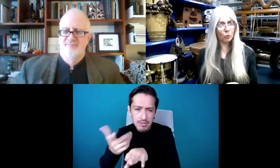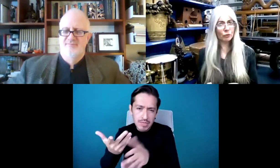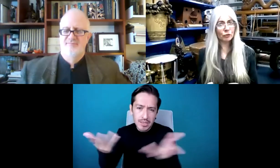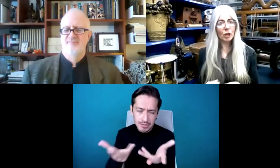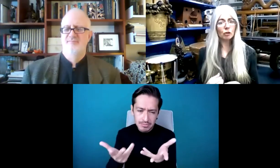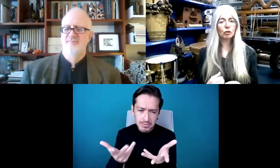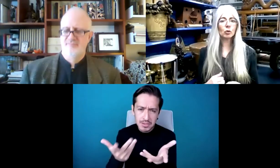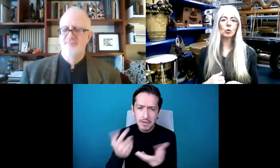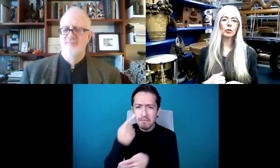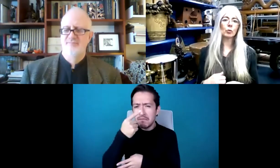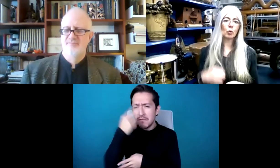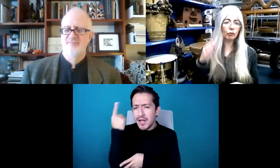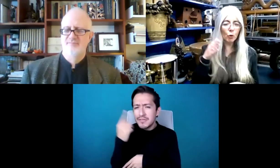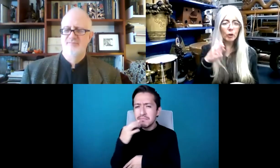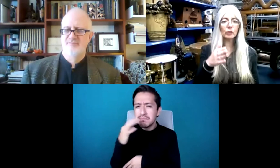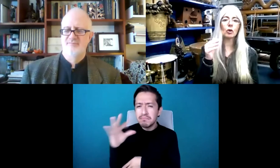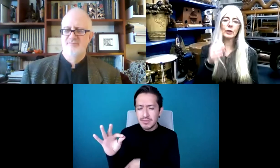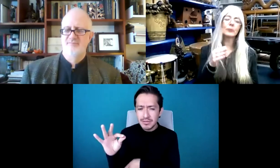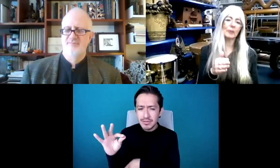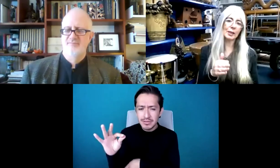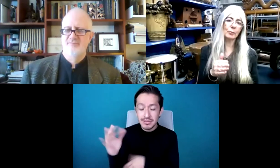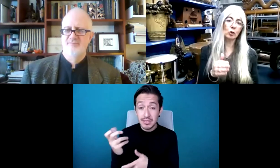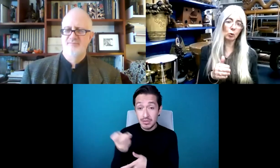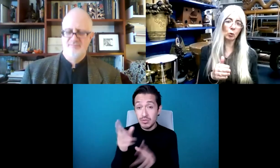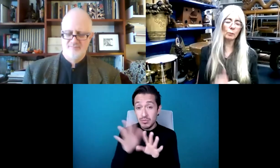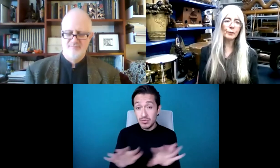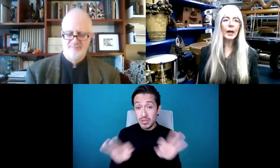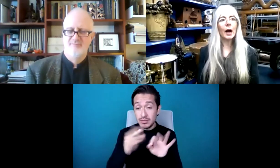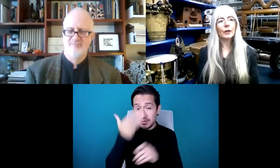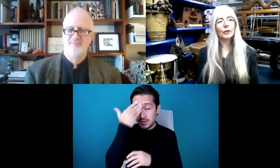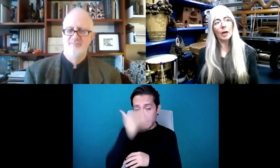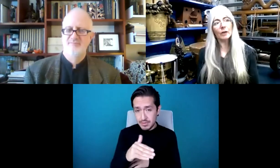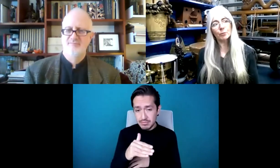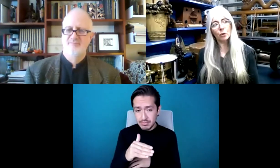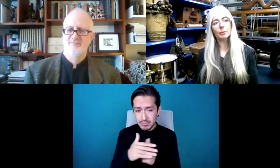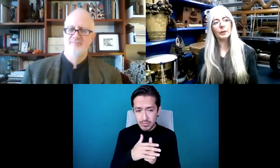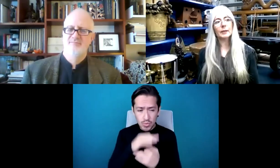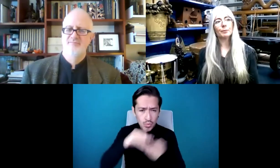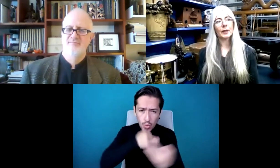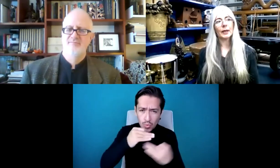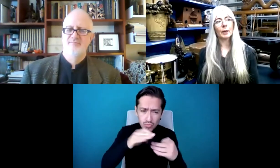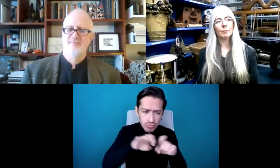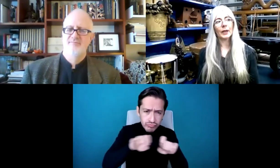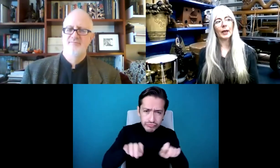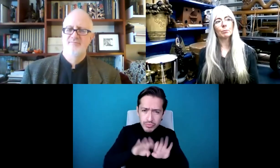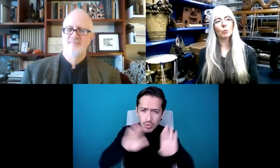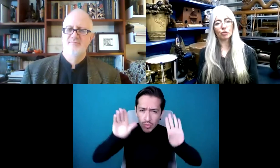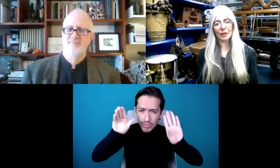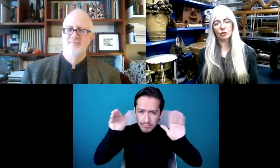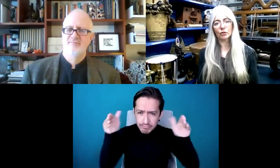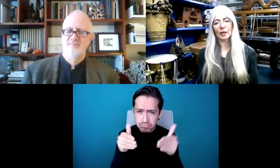y es muy importante tenerlo en cuenta. El enfocarnos todos en este mismo objetivo.